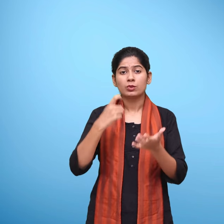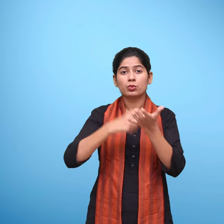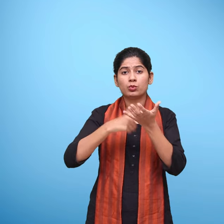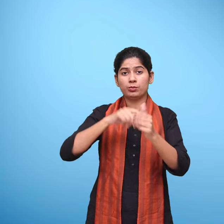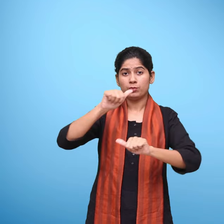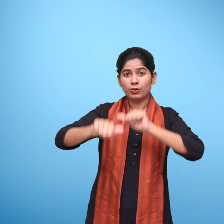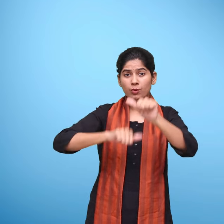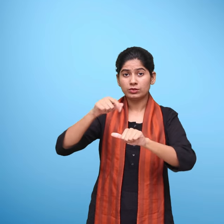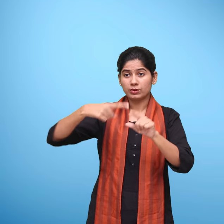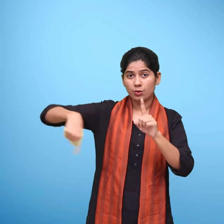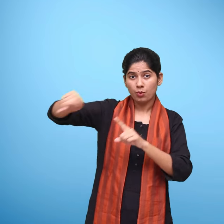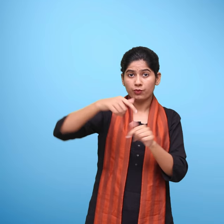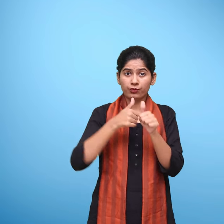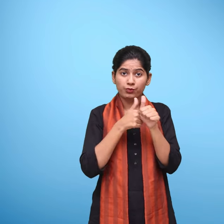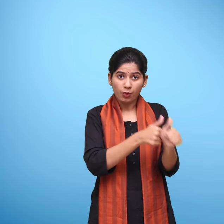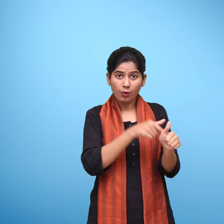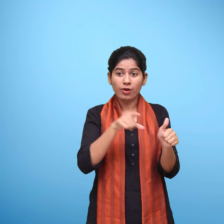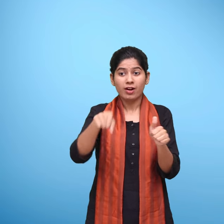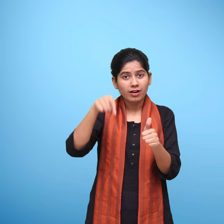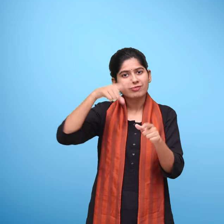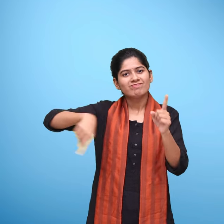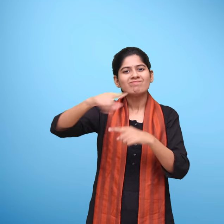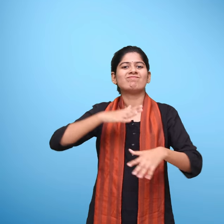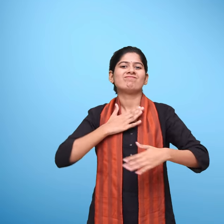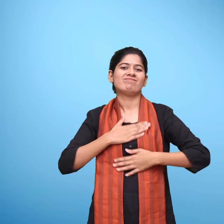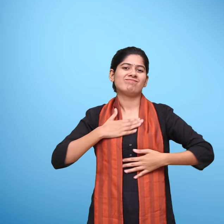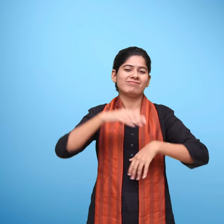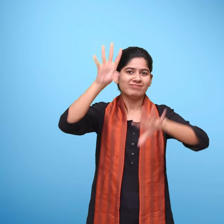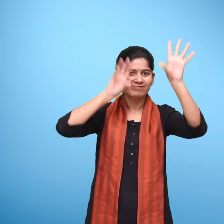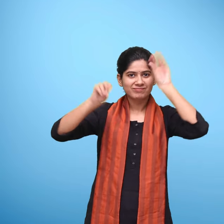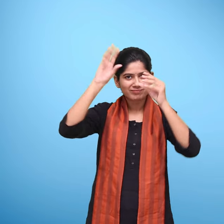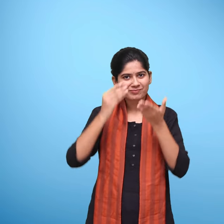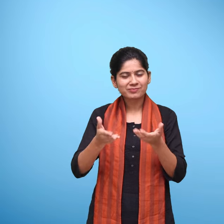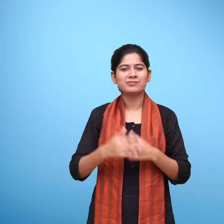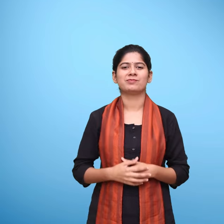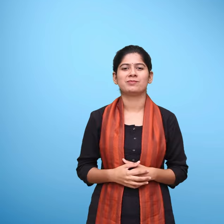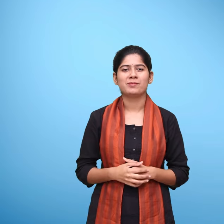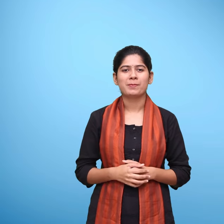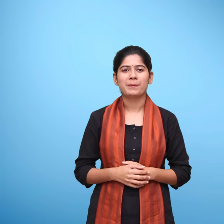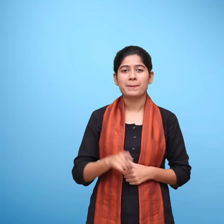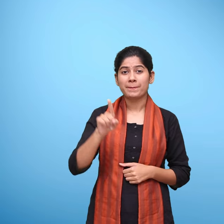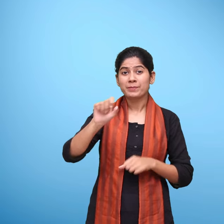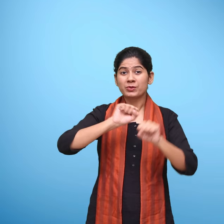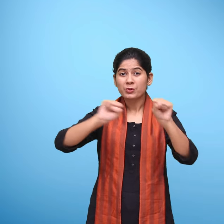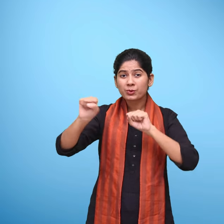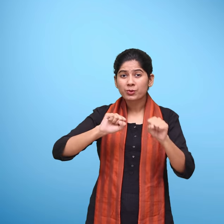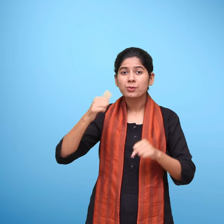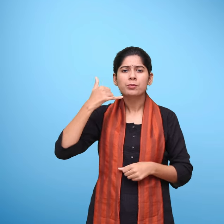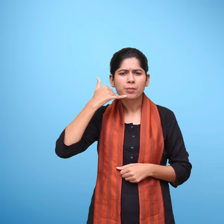यह प्रक्रिया आपको आनंद पूर्ण तरीके से सीखने में मदद करेगी अपने मबाइल